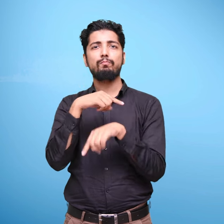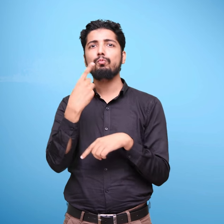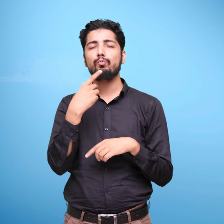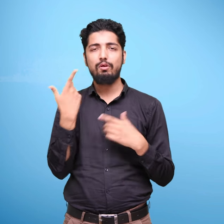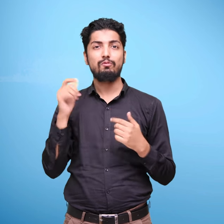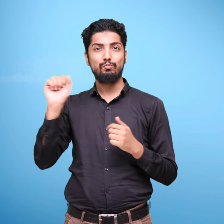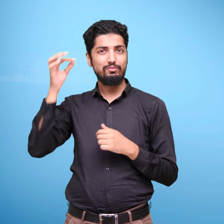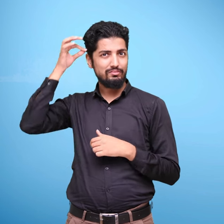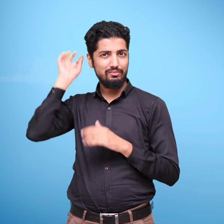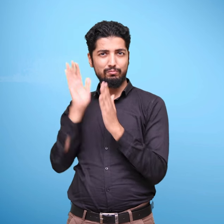संबध है।